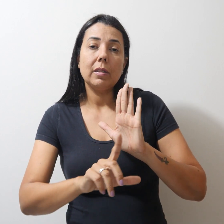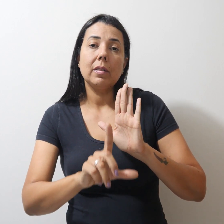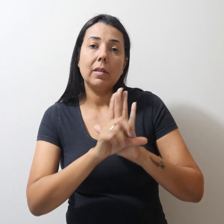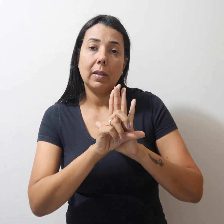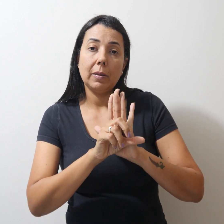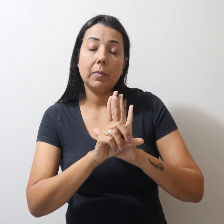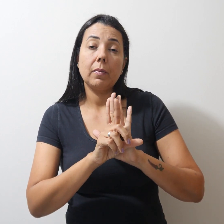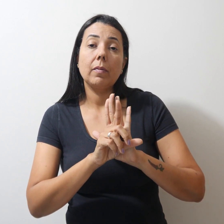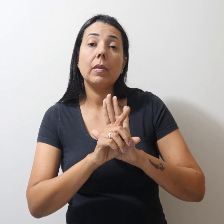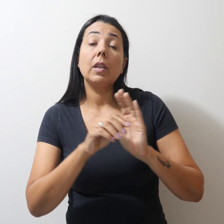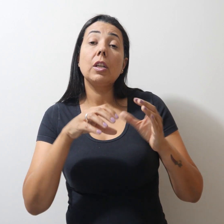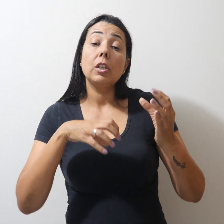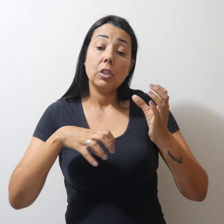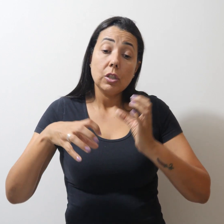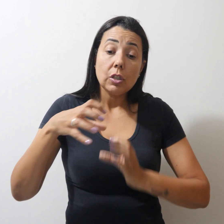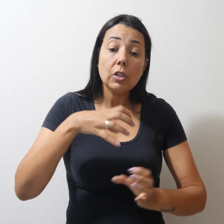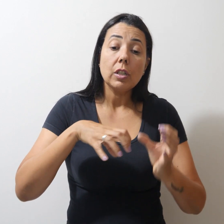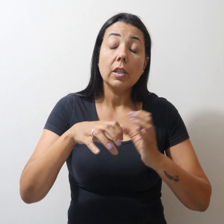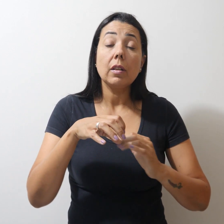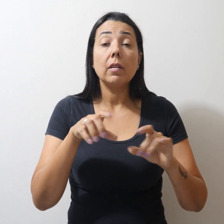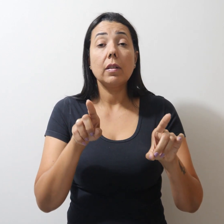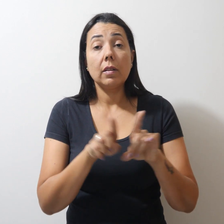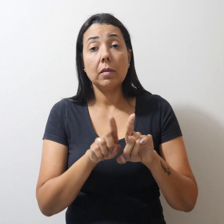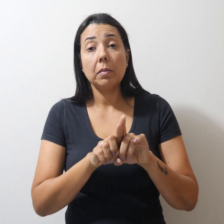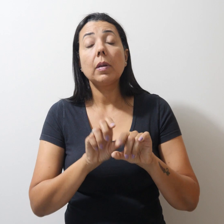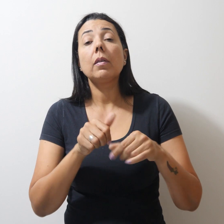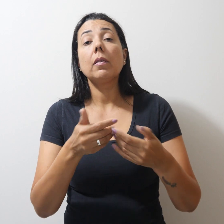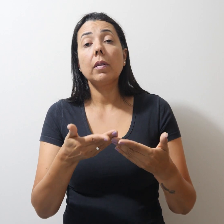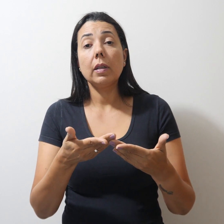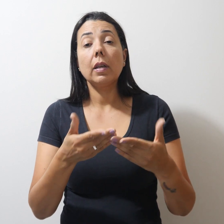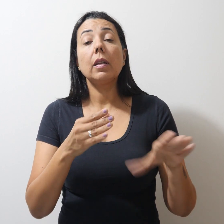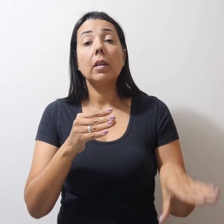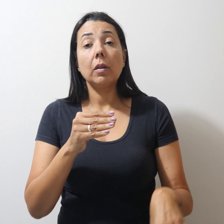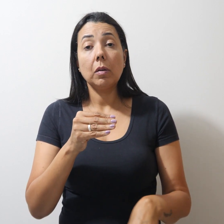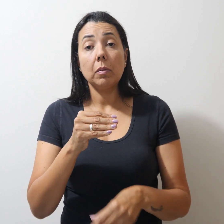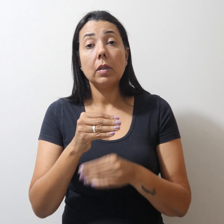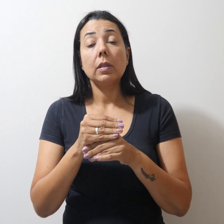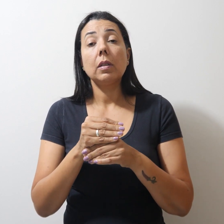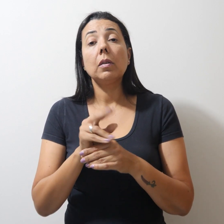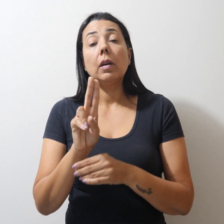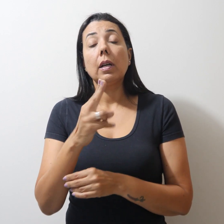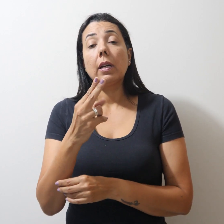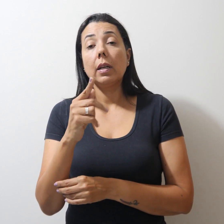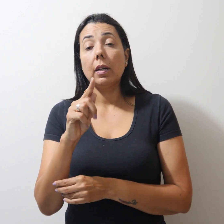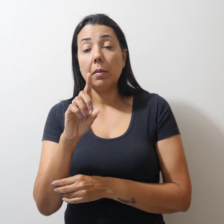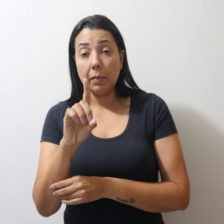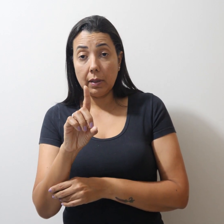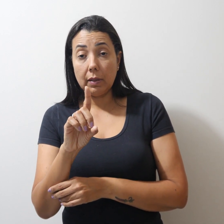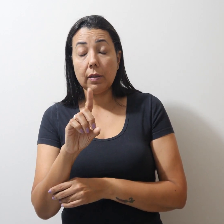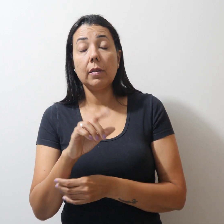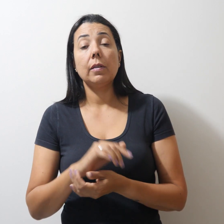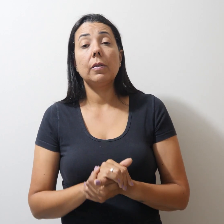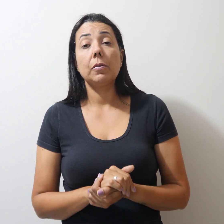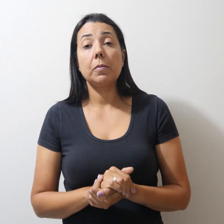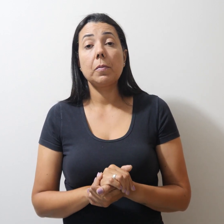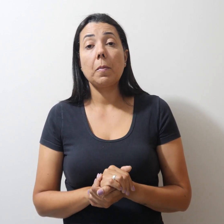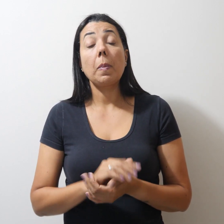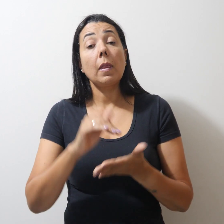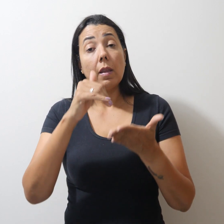de greve, inclusive o da incorporação da HPED e da GASE. A Secretaria de